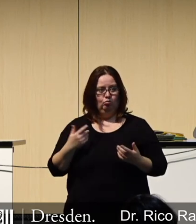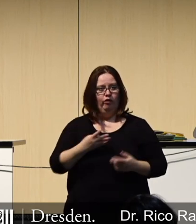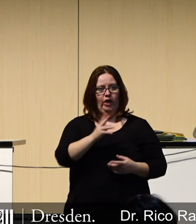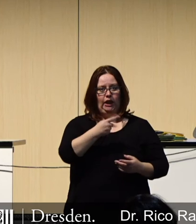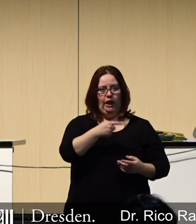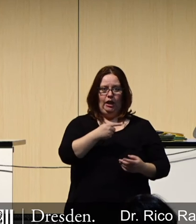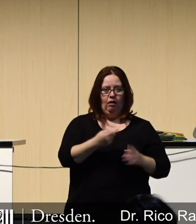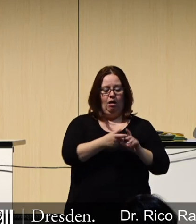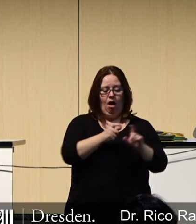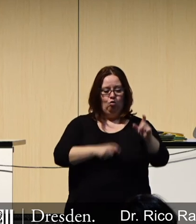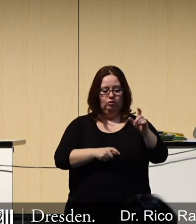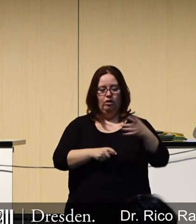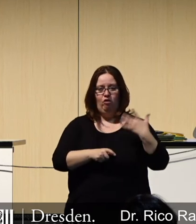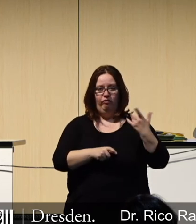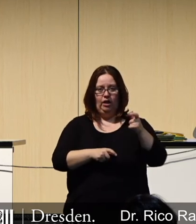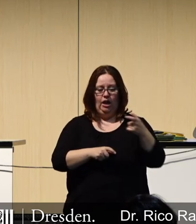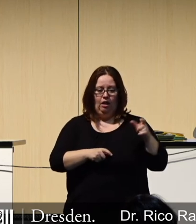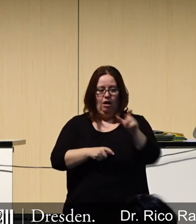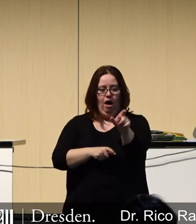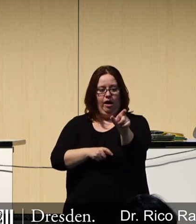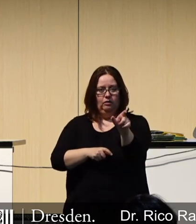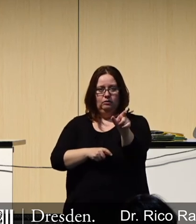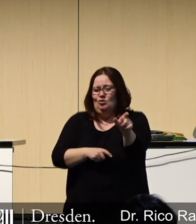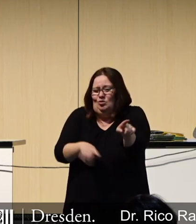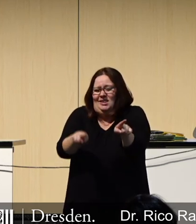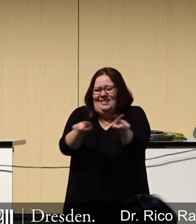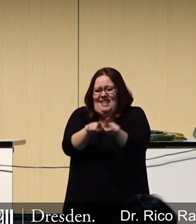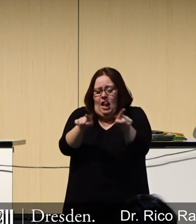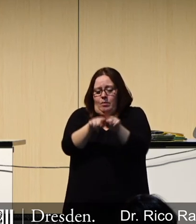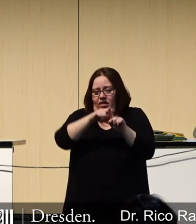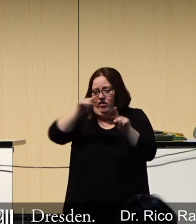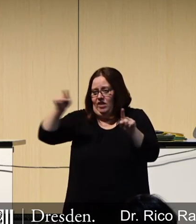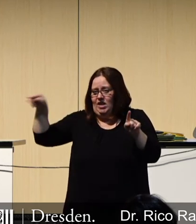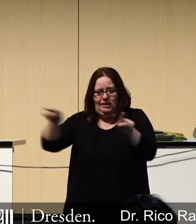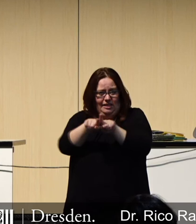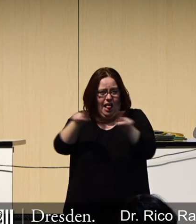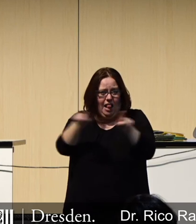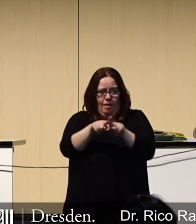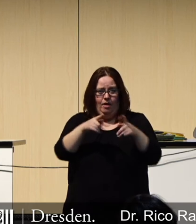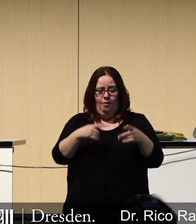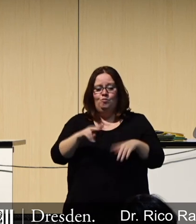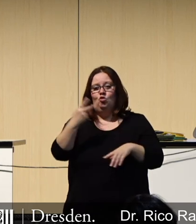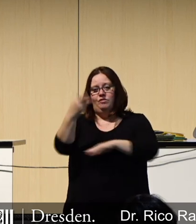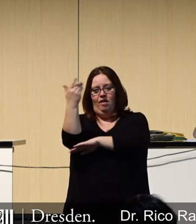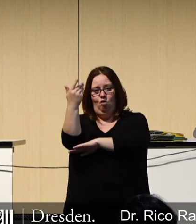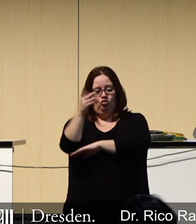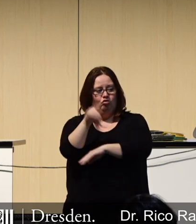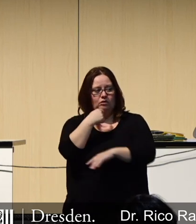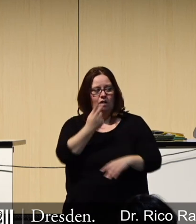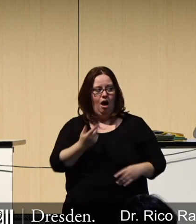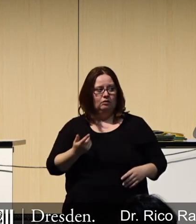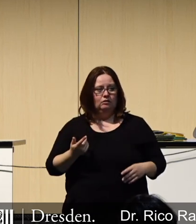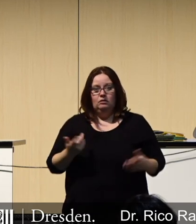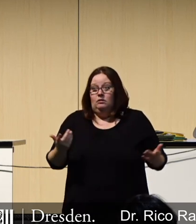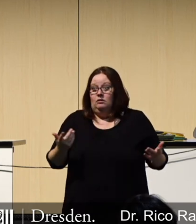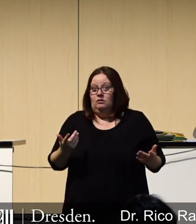hat Module dazu gebracht, dort funktioniert das mit 5G und zwar mit den gleichen Frequenzen wie vorher. Und zwei meiner Vorredner haben gesagt,